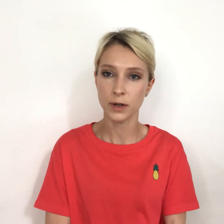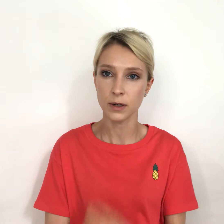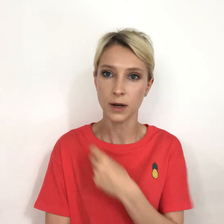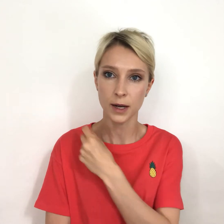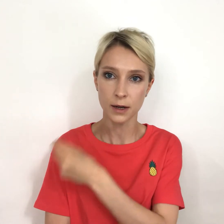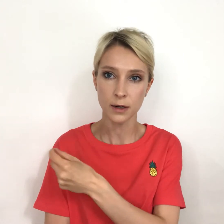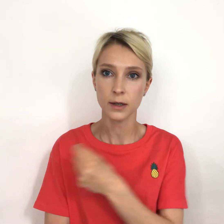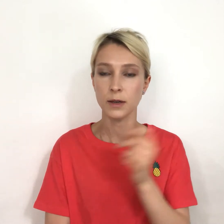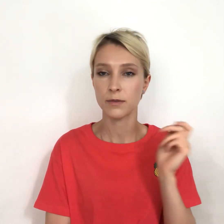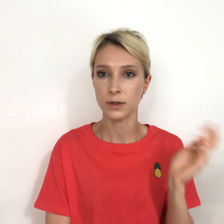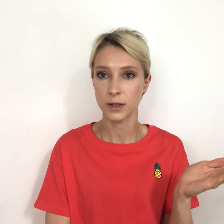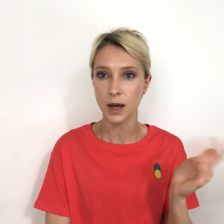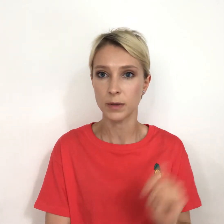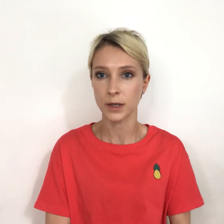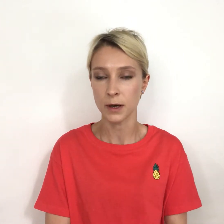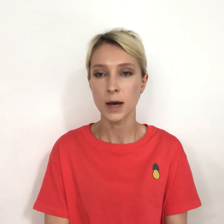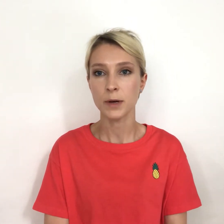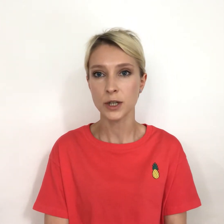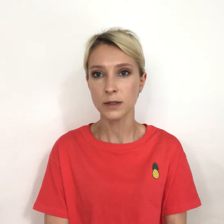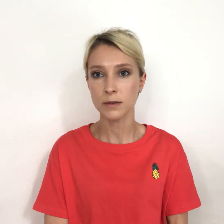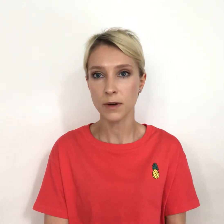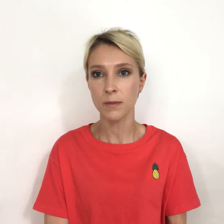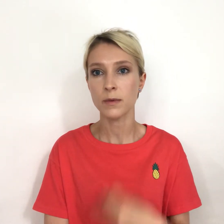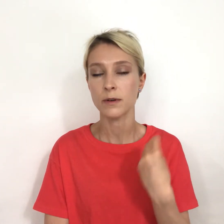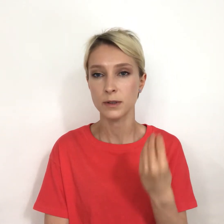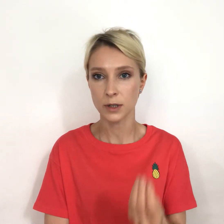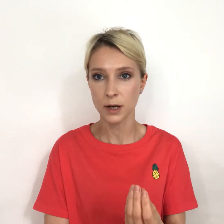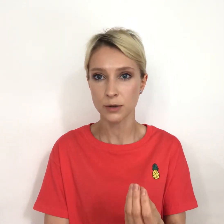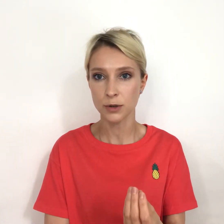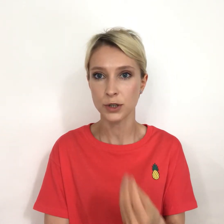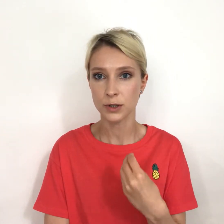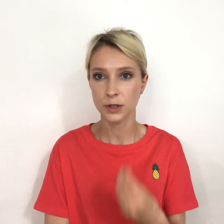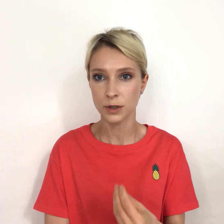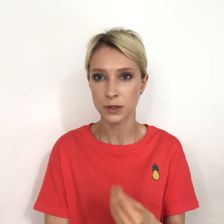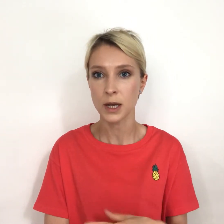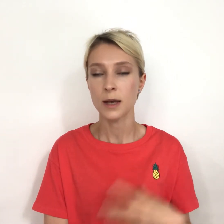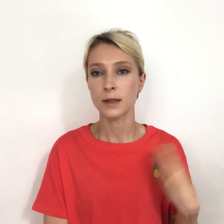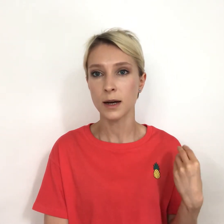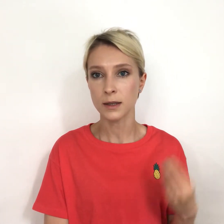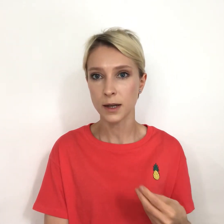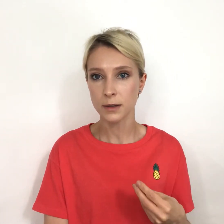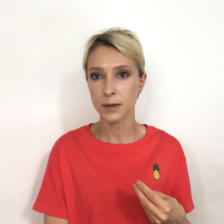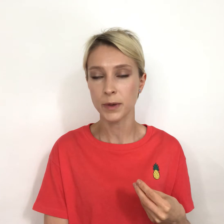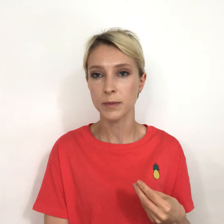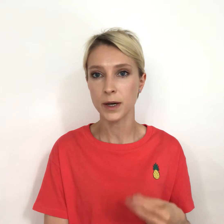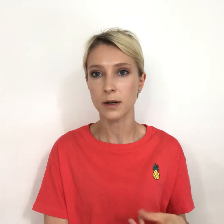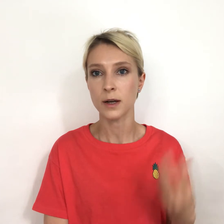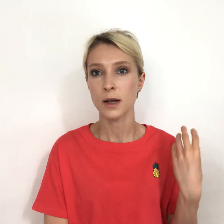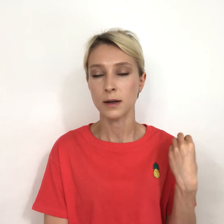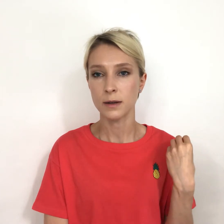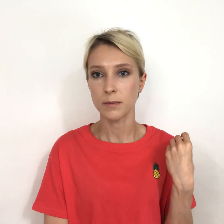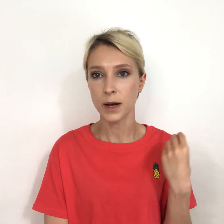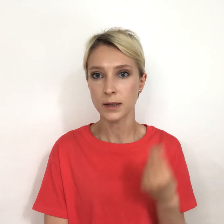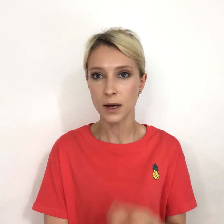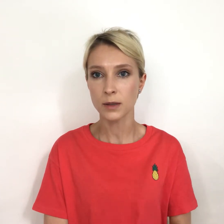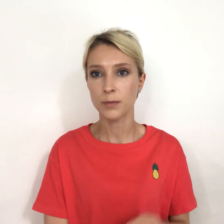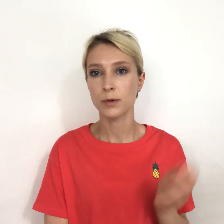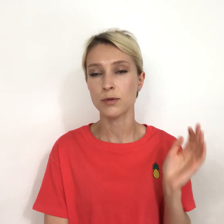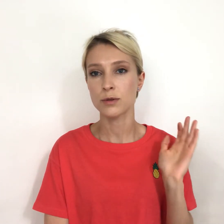орехах и в яблоке. Пожалуйста, вам долгосрочная сытость. На конкретных примерах банан, плюс